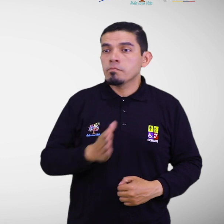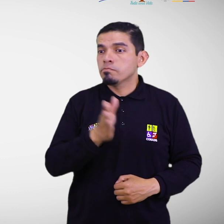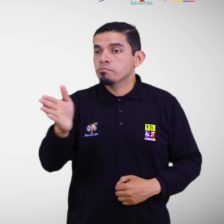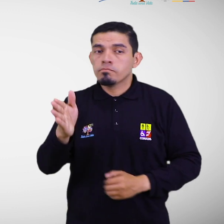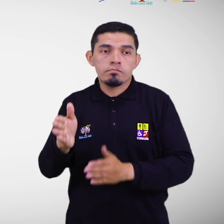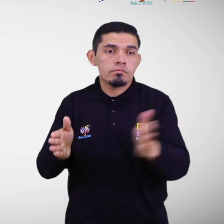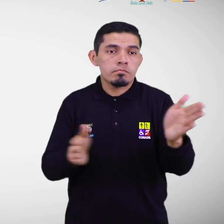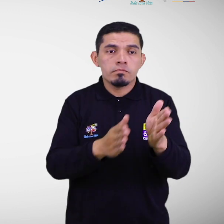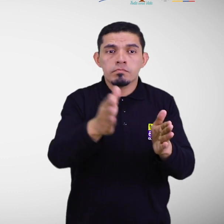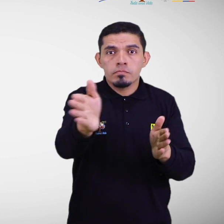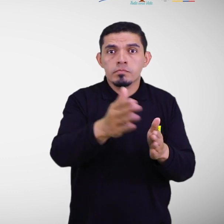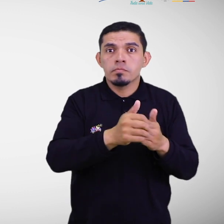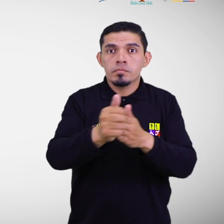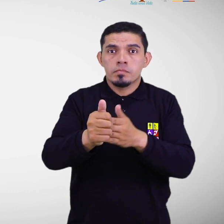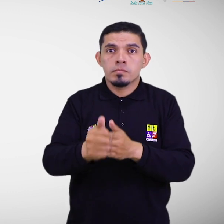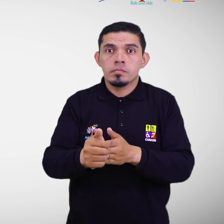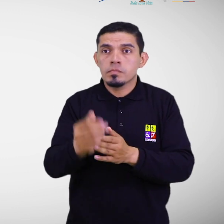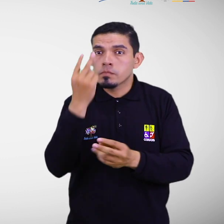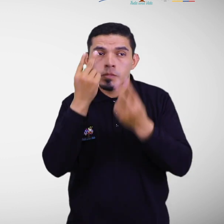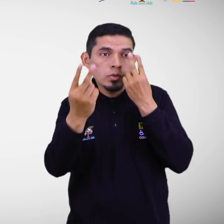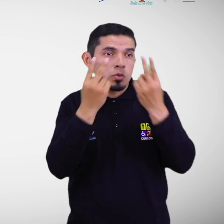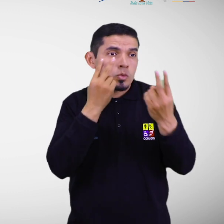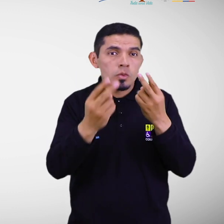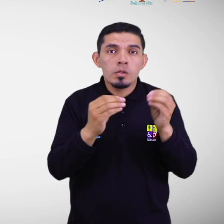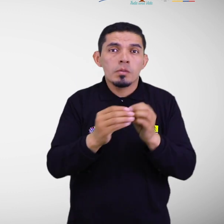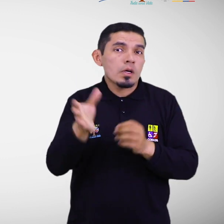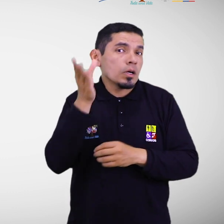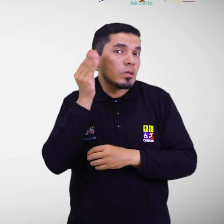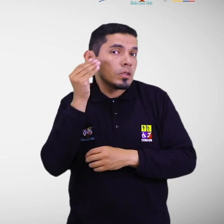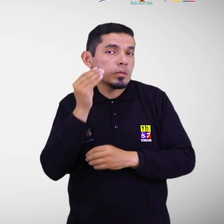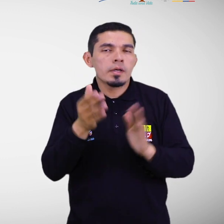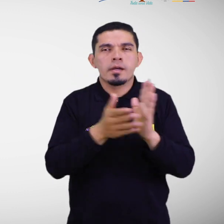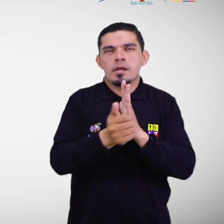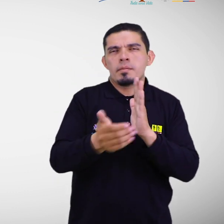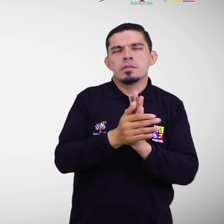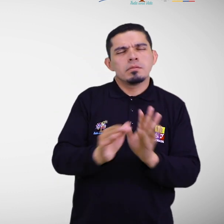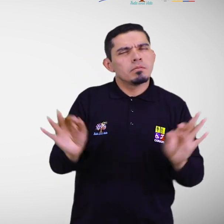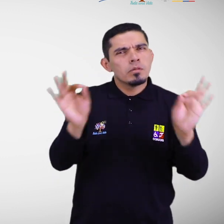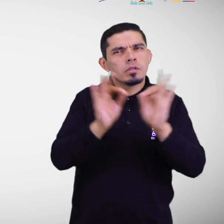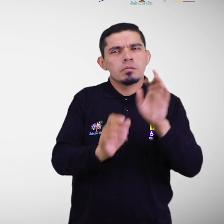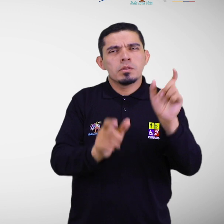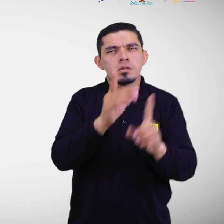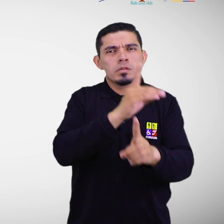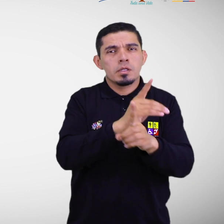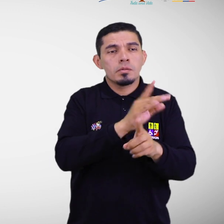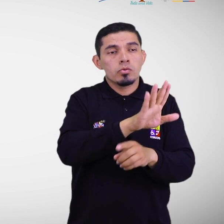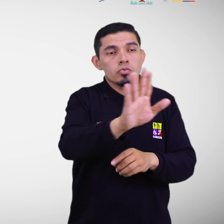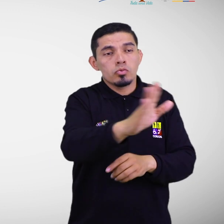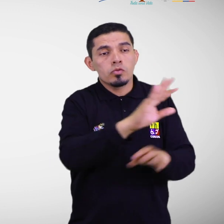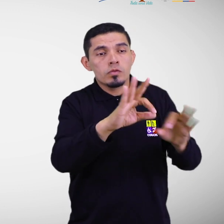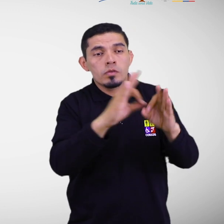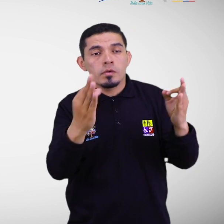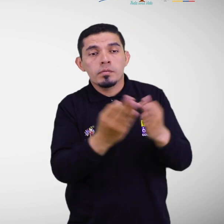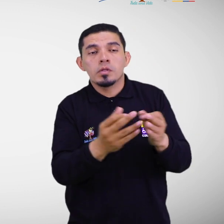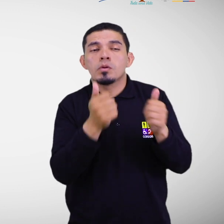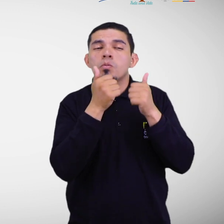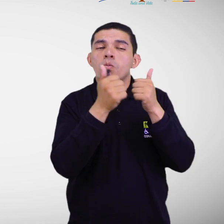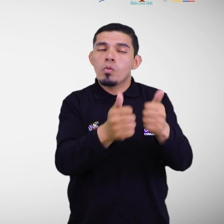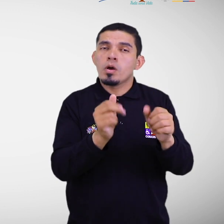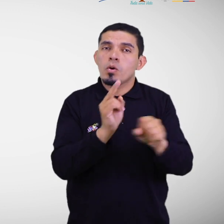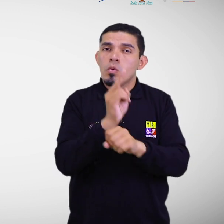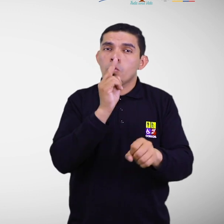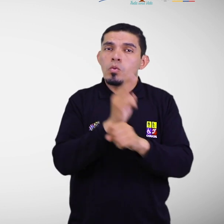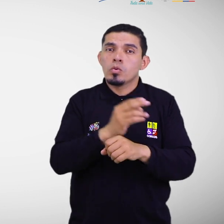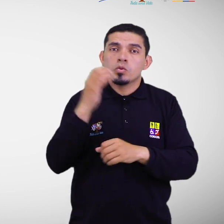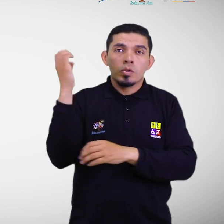Señales visuales y auditivas. Capacitar a las personas con discapacidad y sus familias para el uso y reacción ante